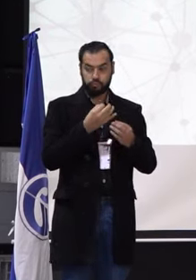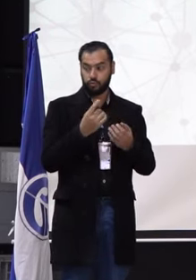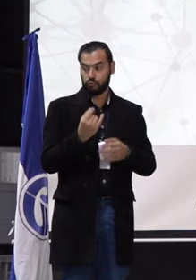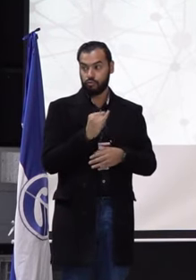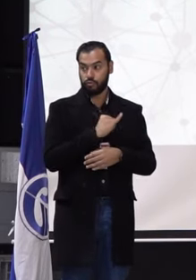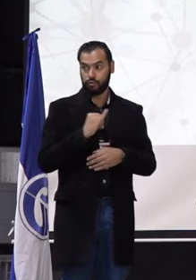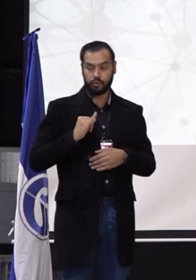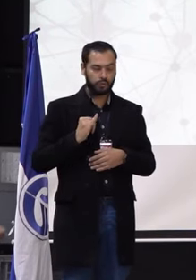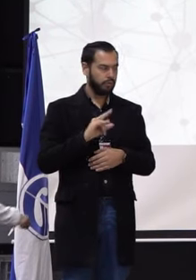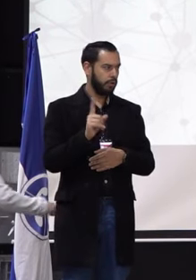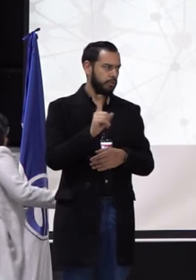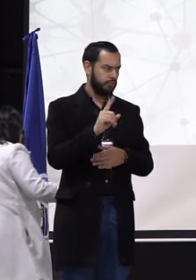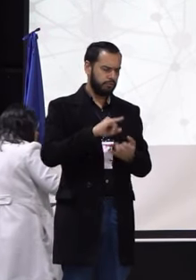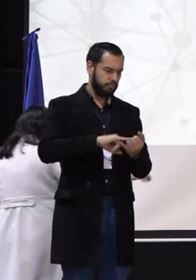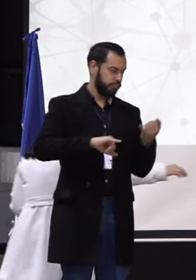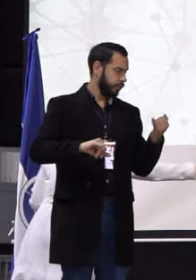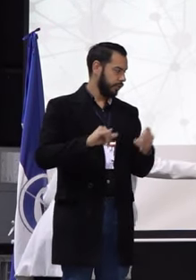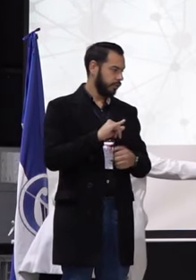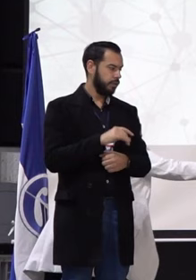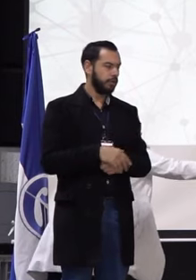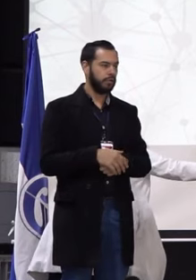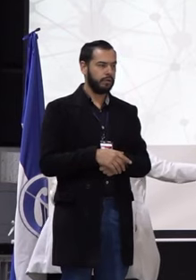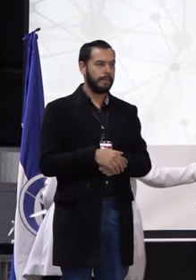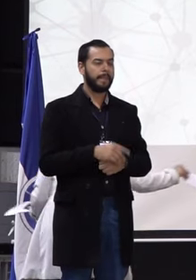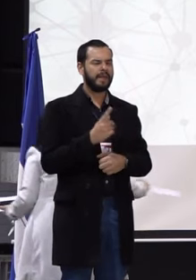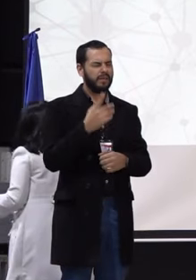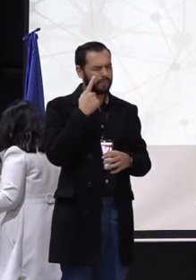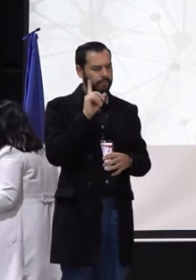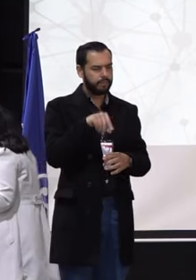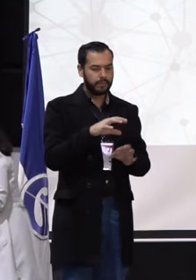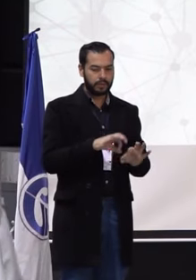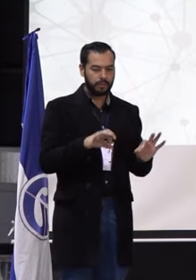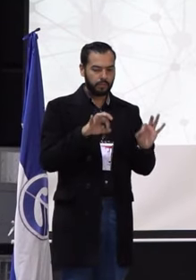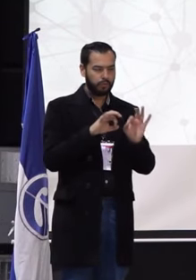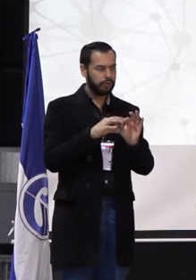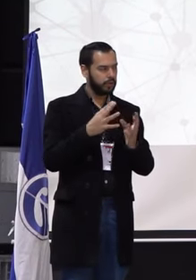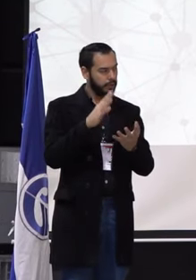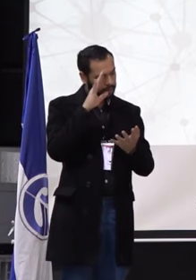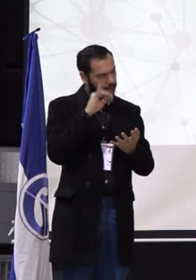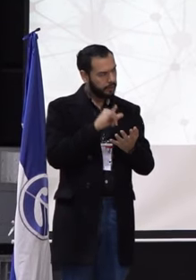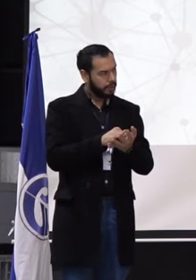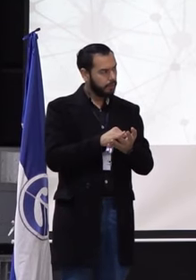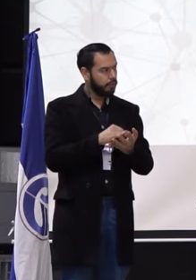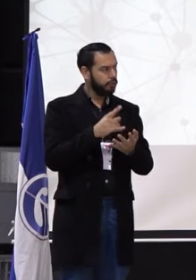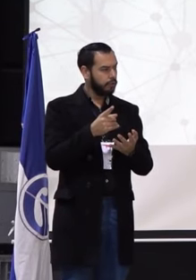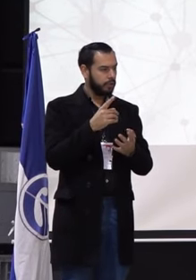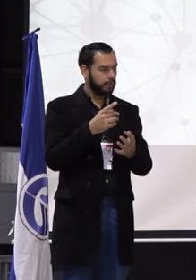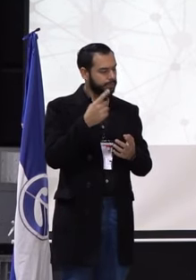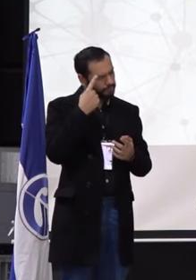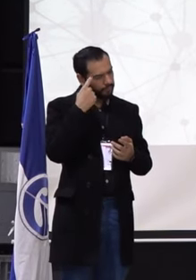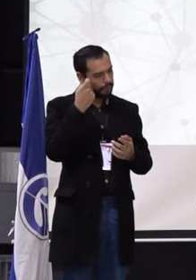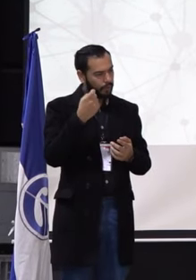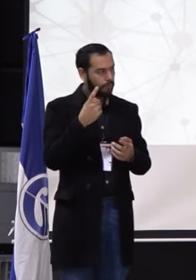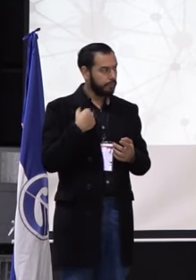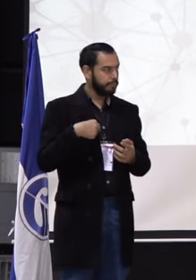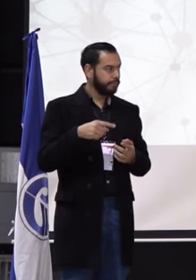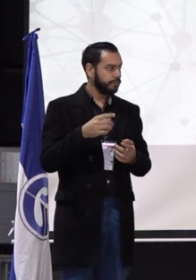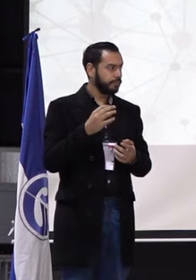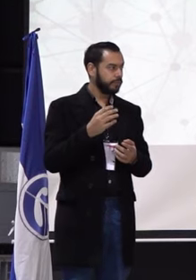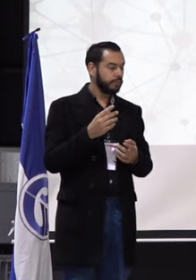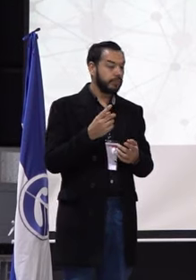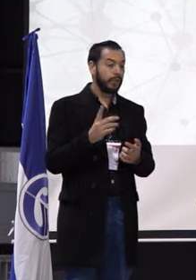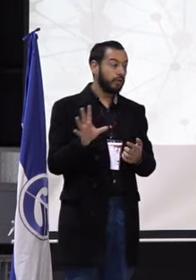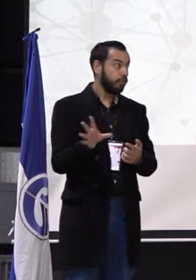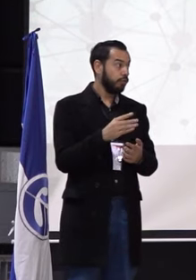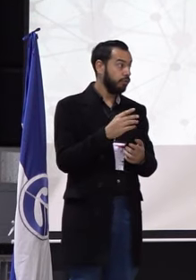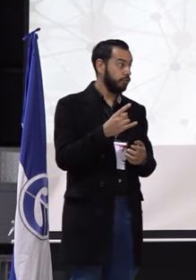individual ni de manera independiente. Hay una cosa muy importante que creemos y le apostamos, es que todo lo que se viene haciendo